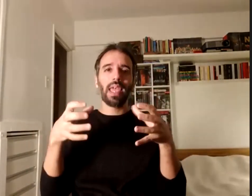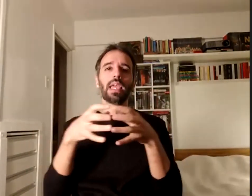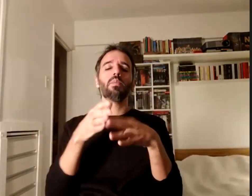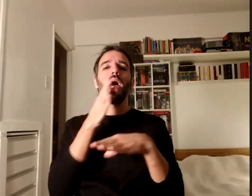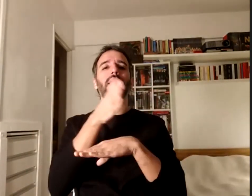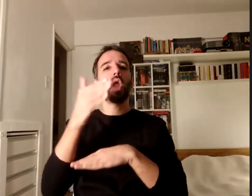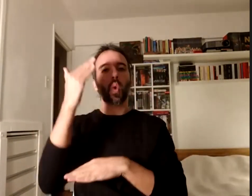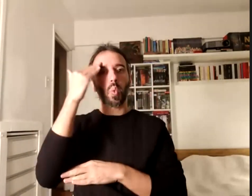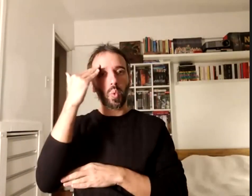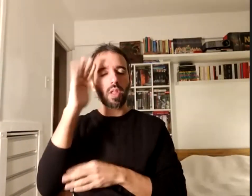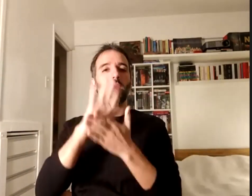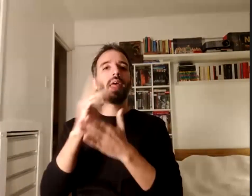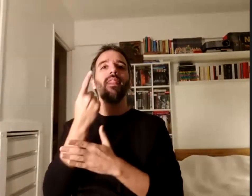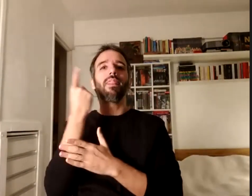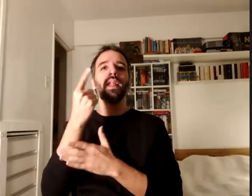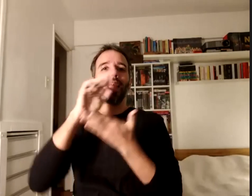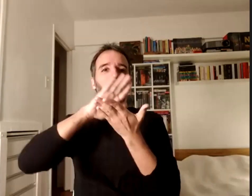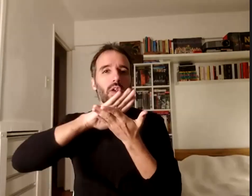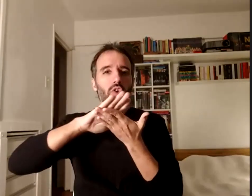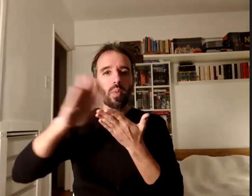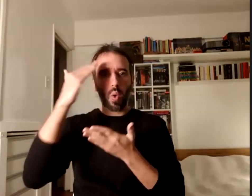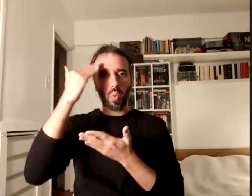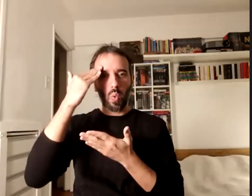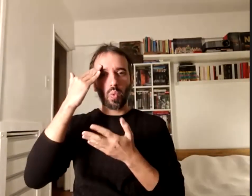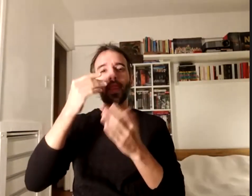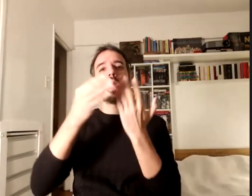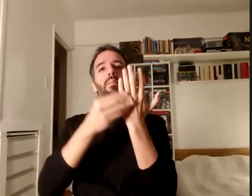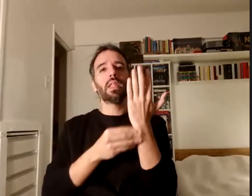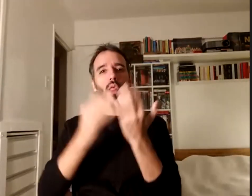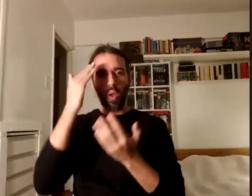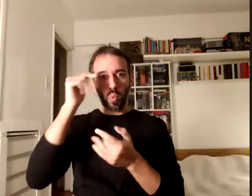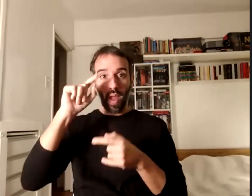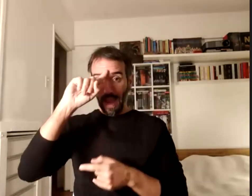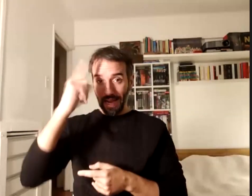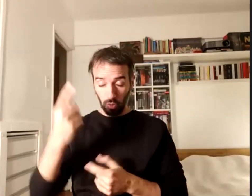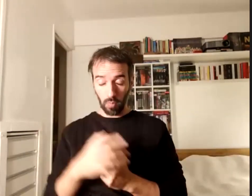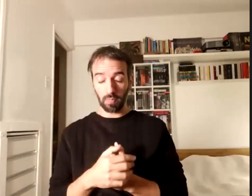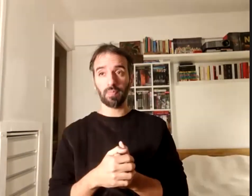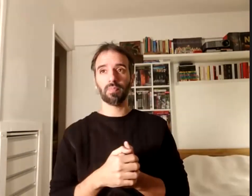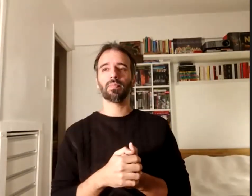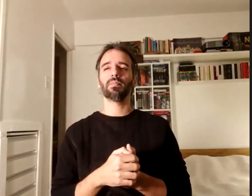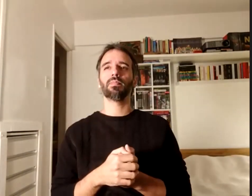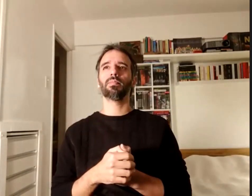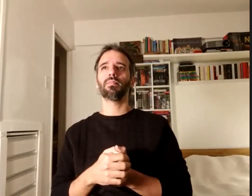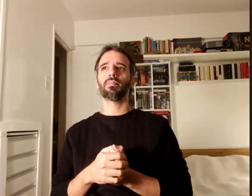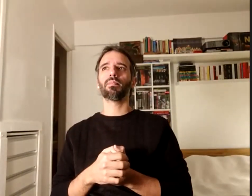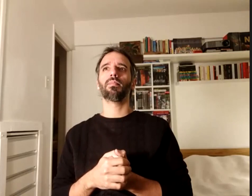la dirección de innovación cultural del Ministerio de Cultura de la Nación y tenemos acá un mensaje de